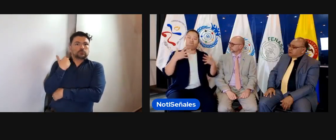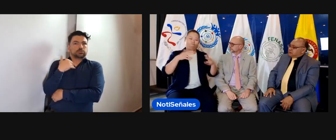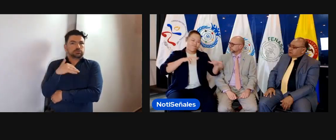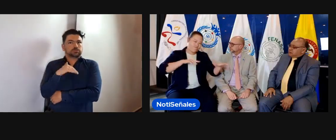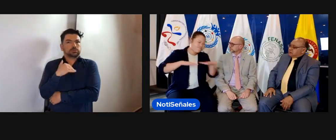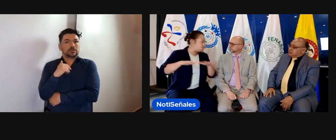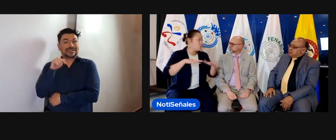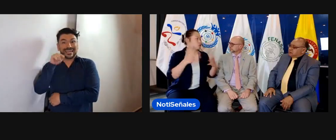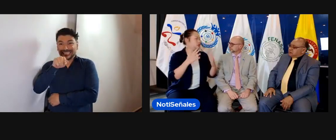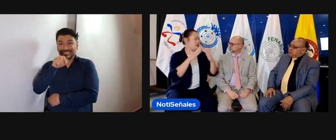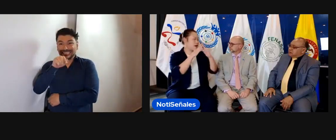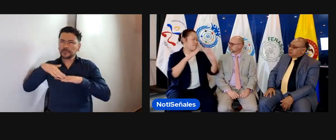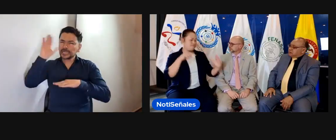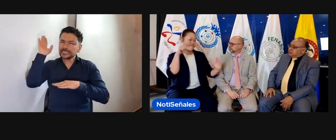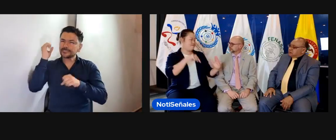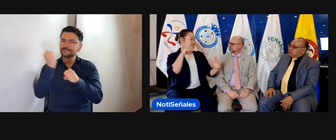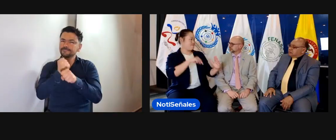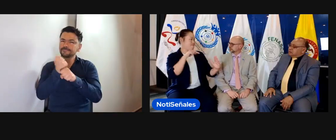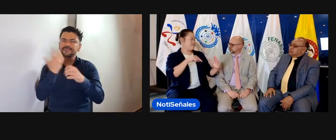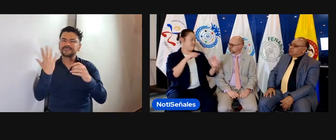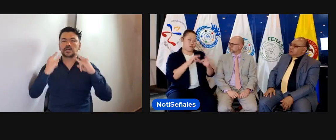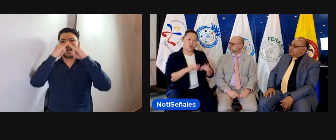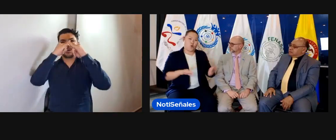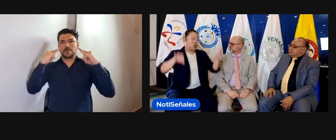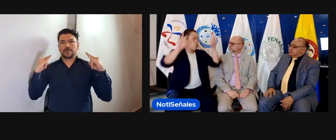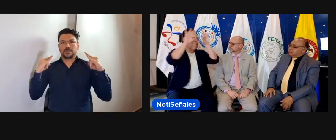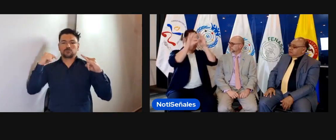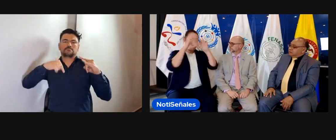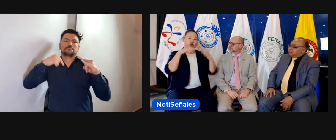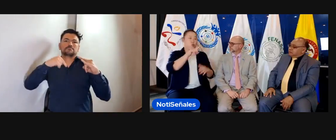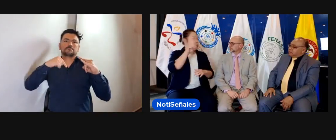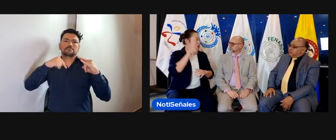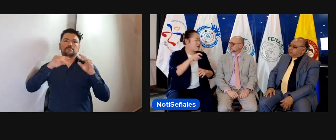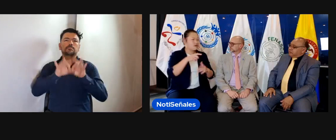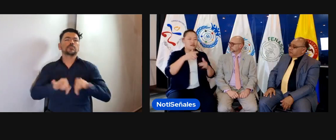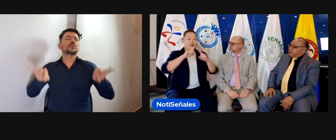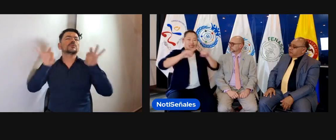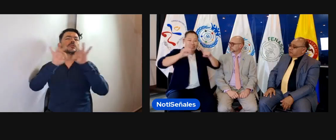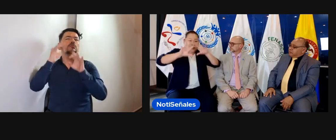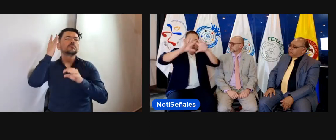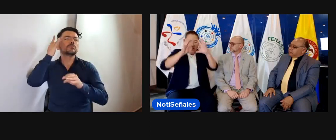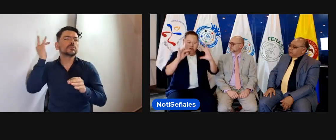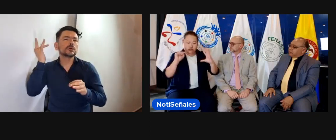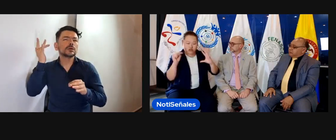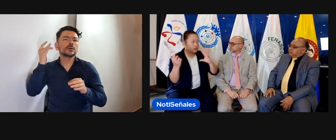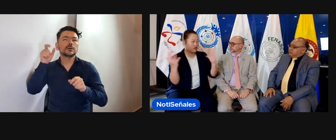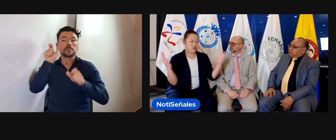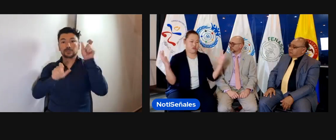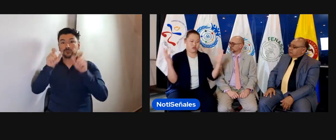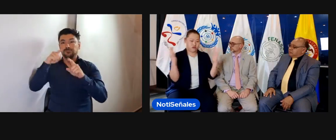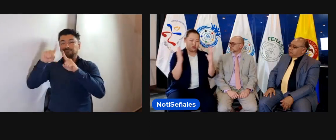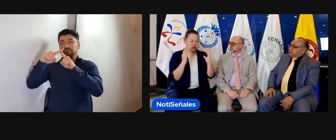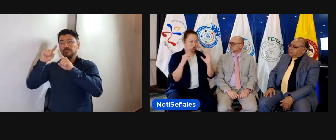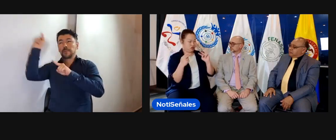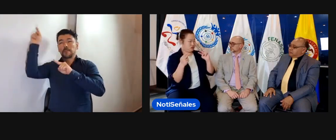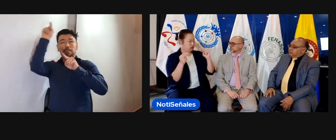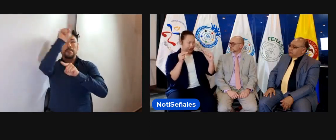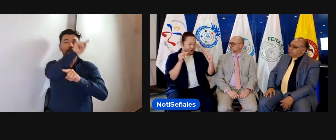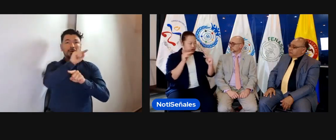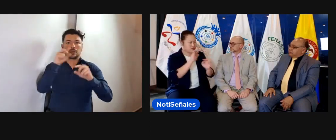la verdad es que ese trabajo empieza también desde casa, porque nosotros empezamos a buscar